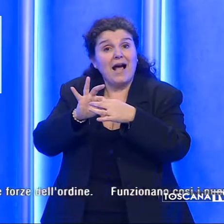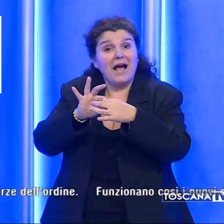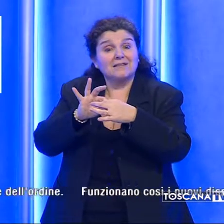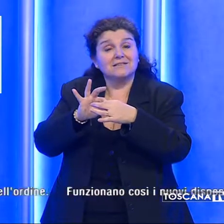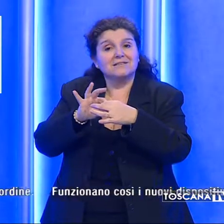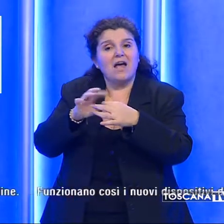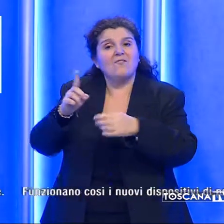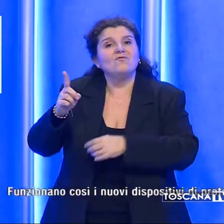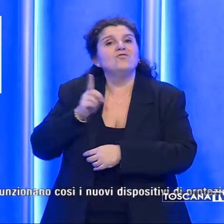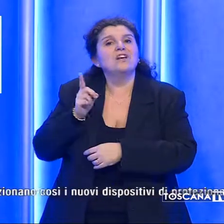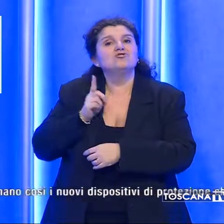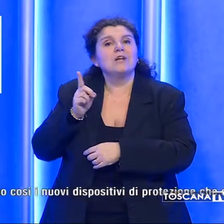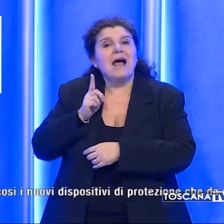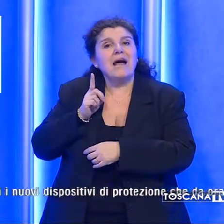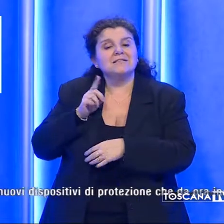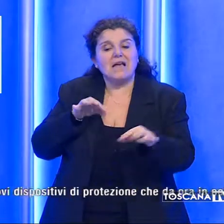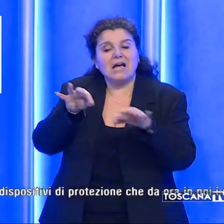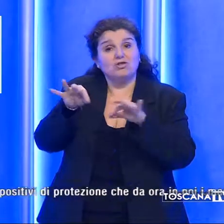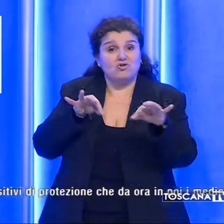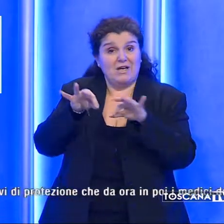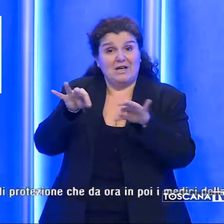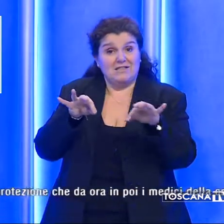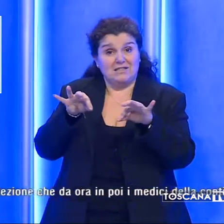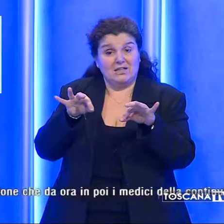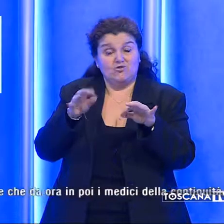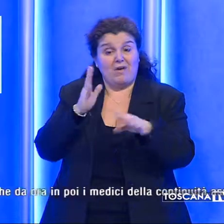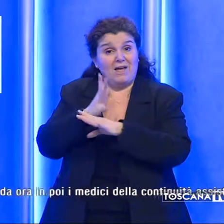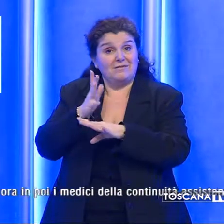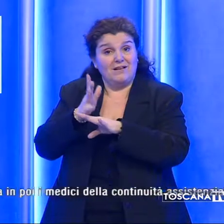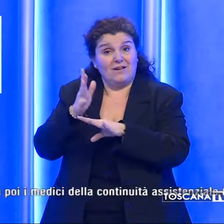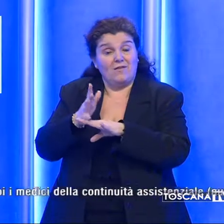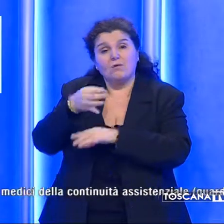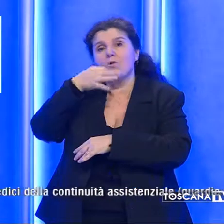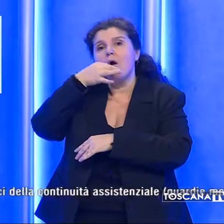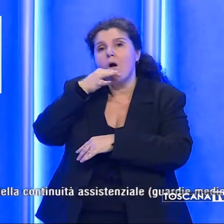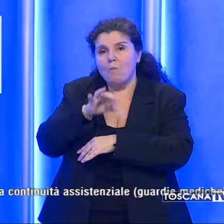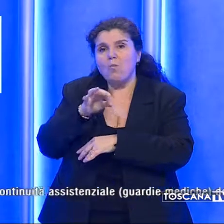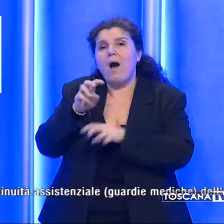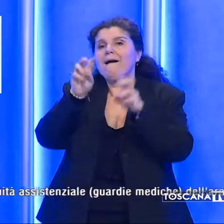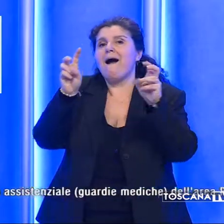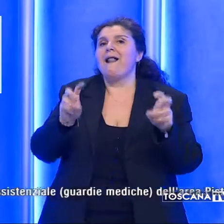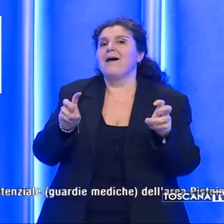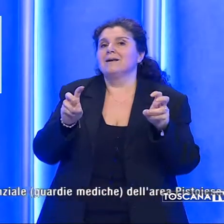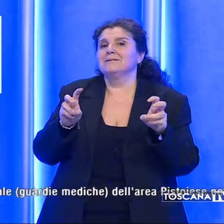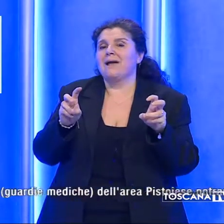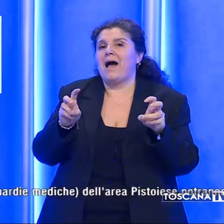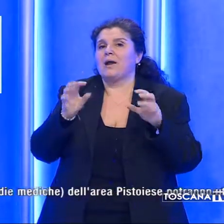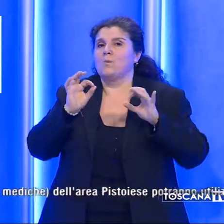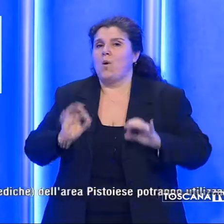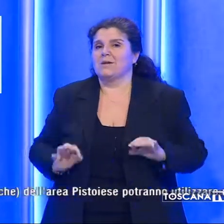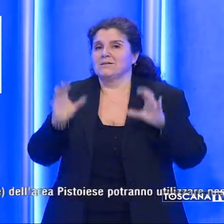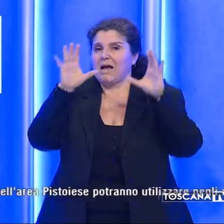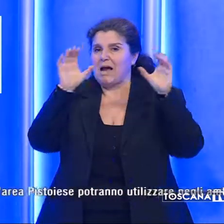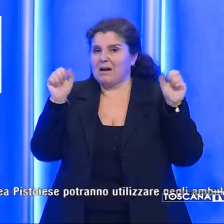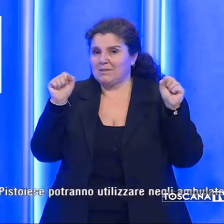vigilanza che gestirà all'intervento e, se necessario, potrà anche allertare le forze dell'ordine.